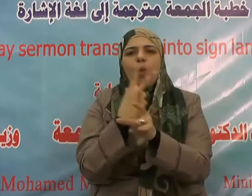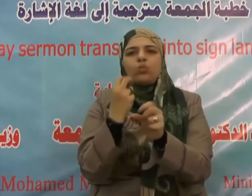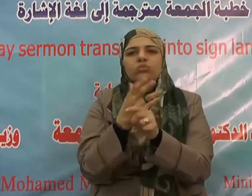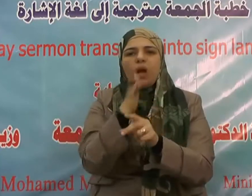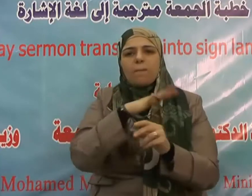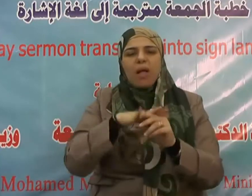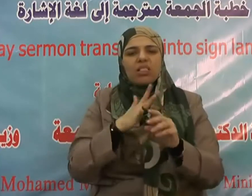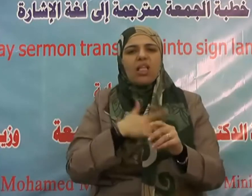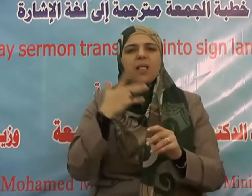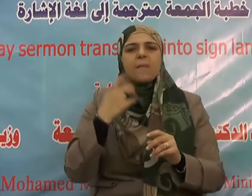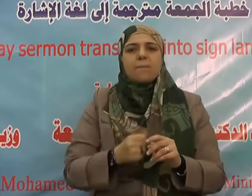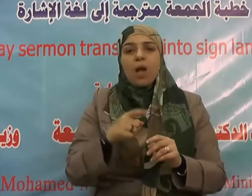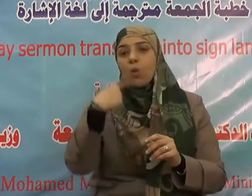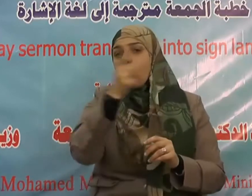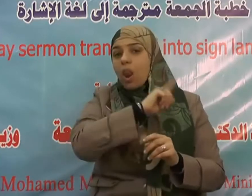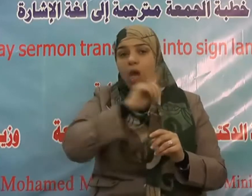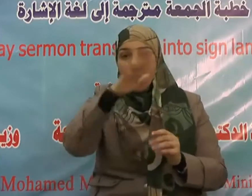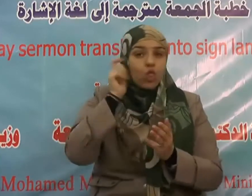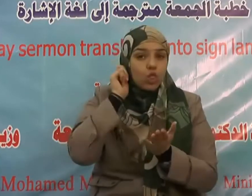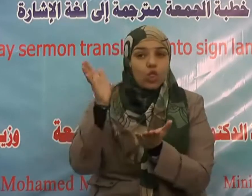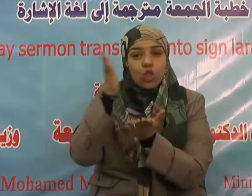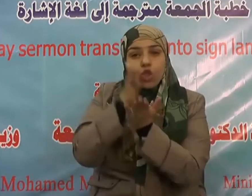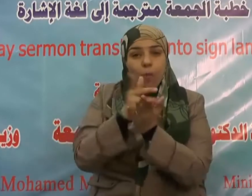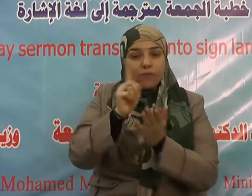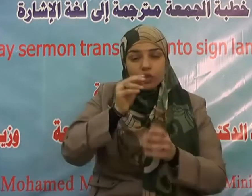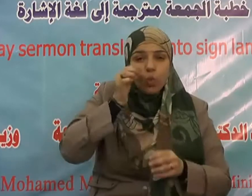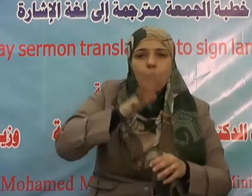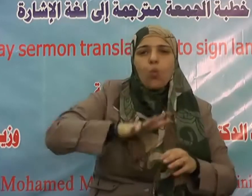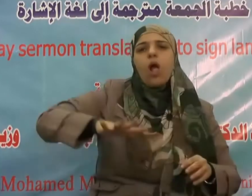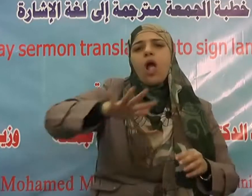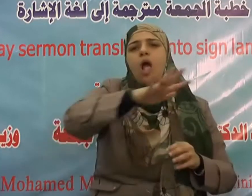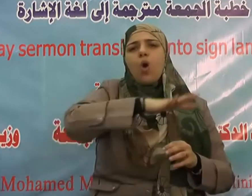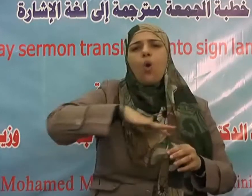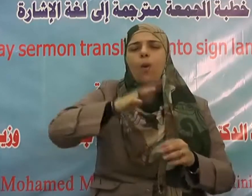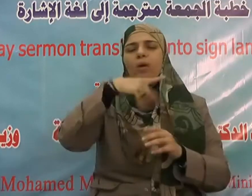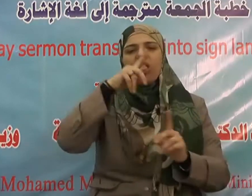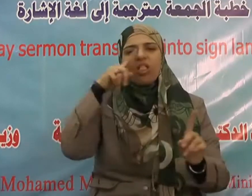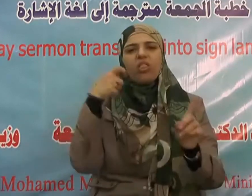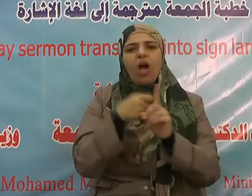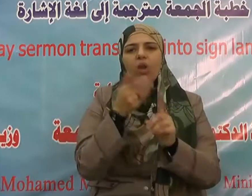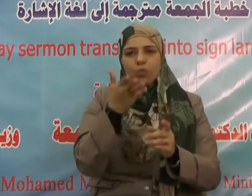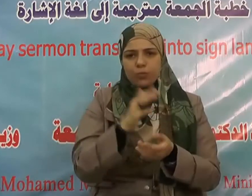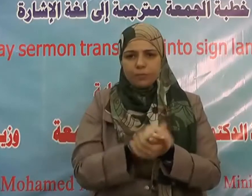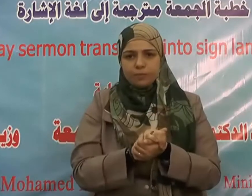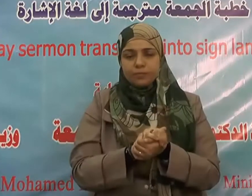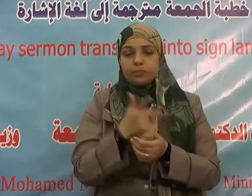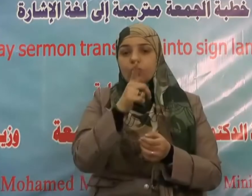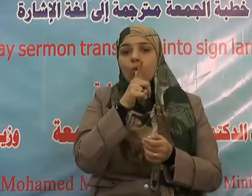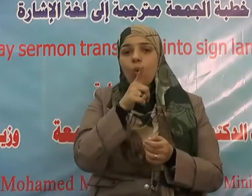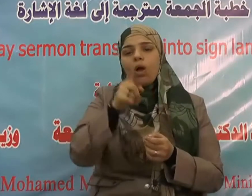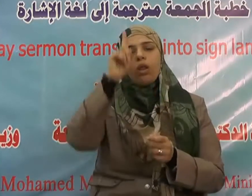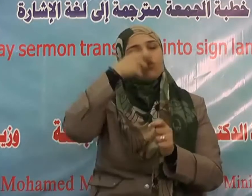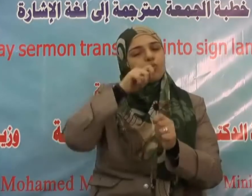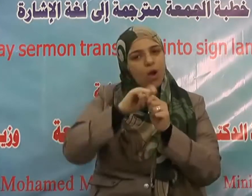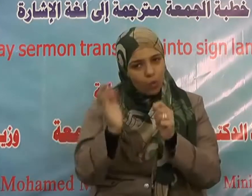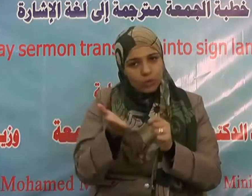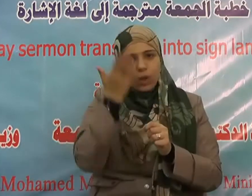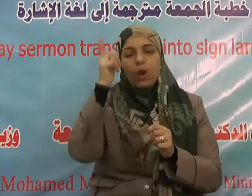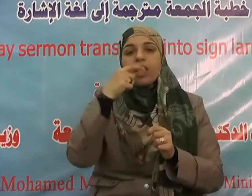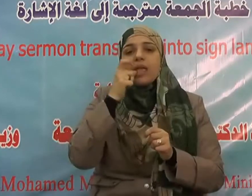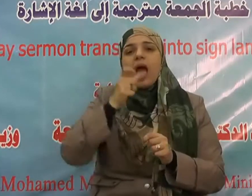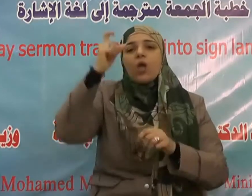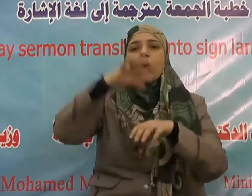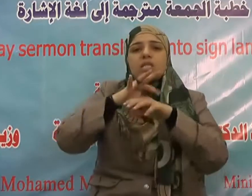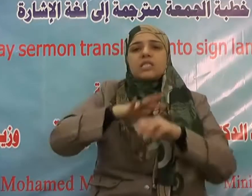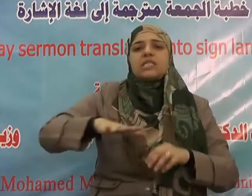فعن صفوان بن سليم رضي الله عنه قال قيل لرسول الله